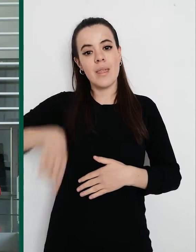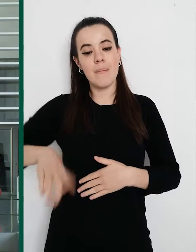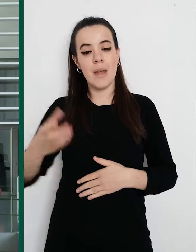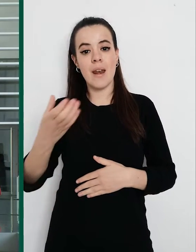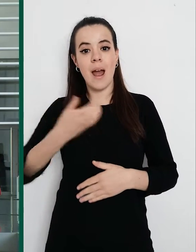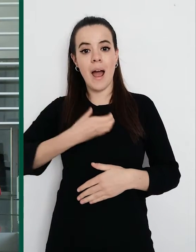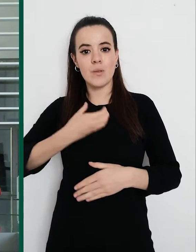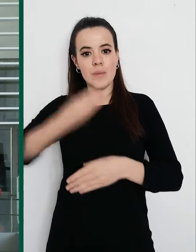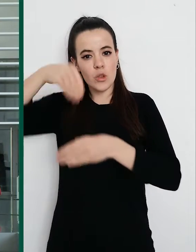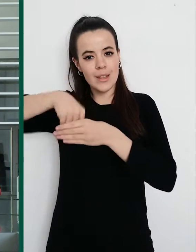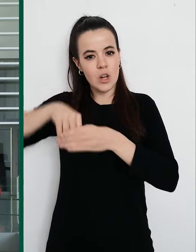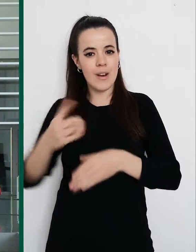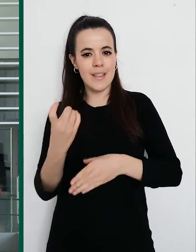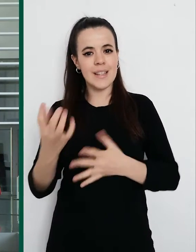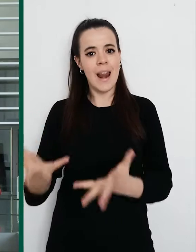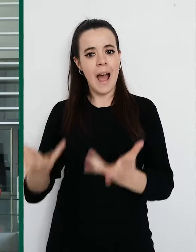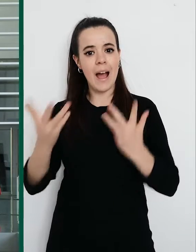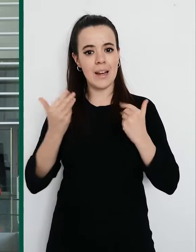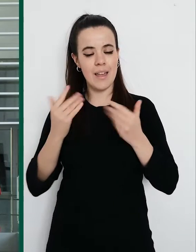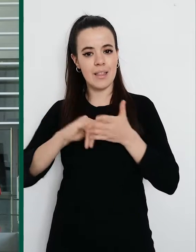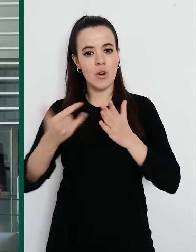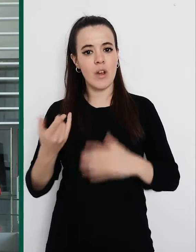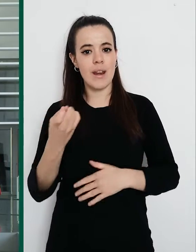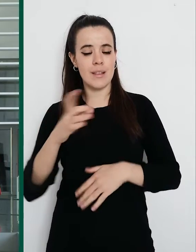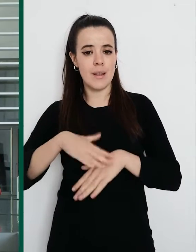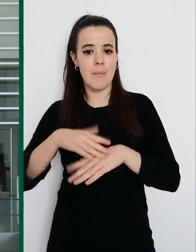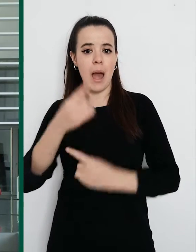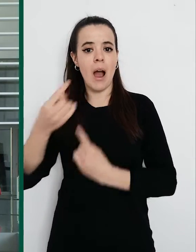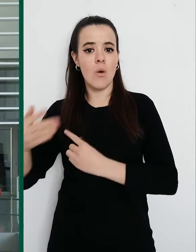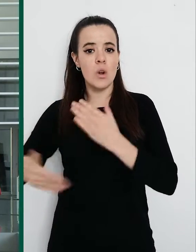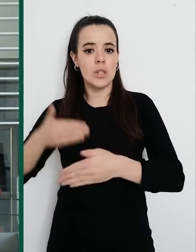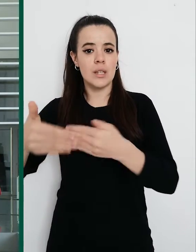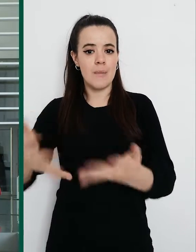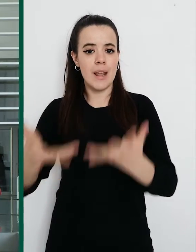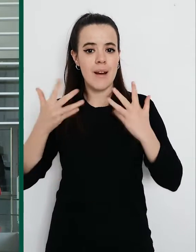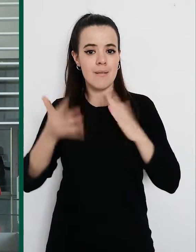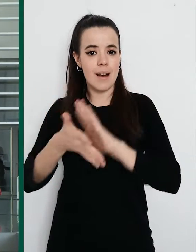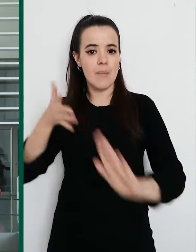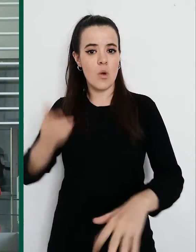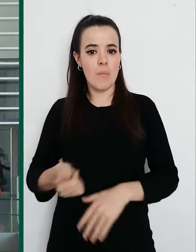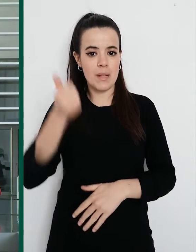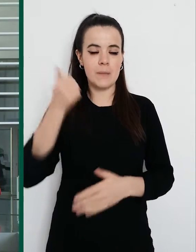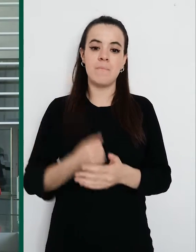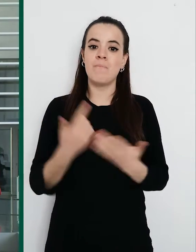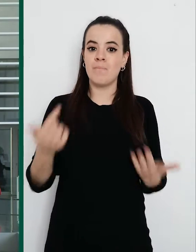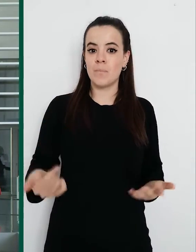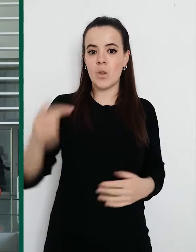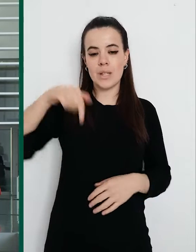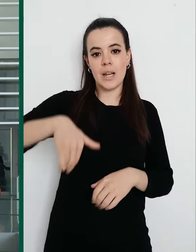Necesitan agilidad en determinados trámites. El Gobierno hemos recibido esa información que ya conocíamos, pero